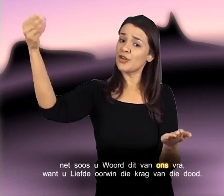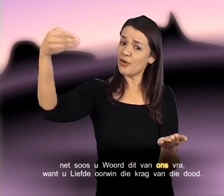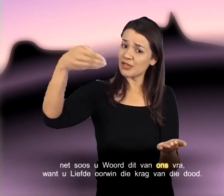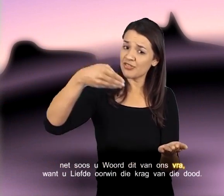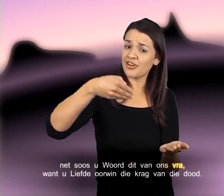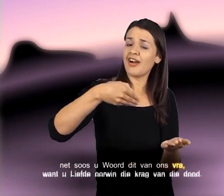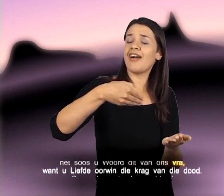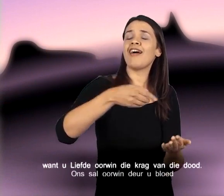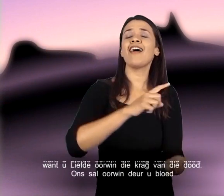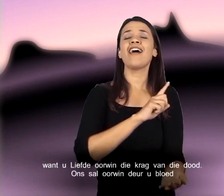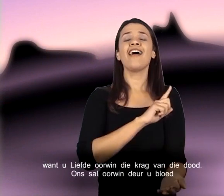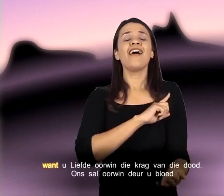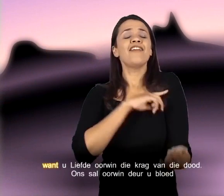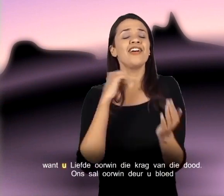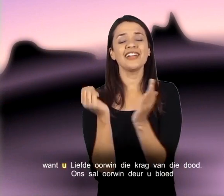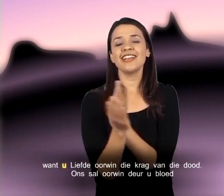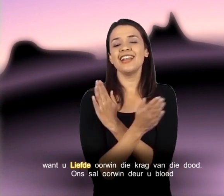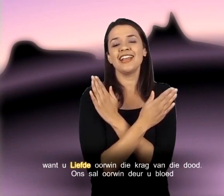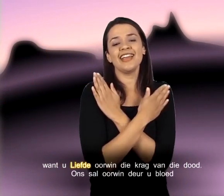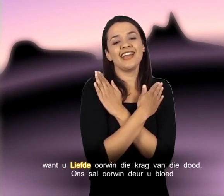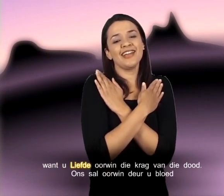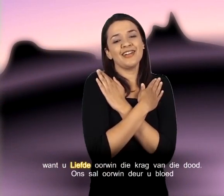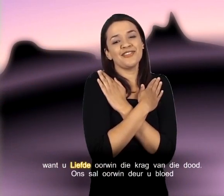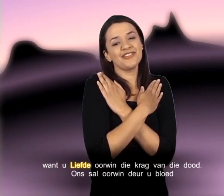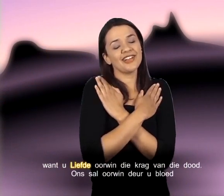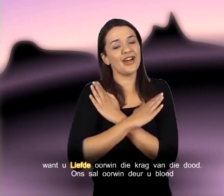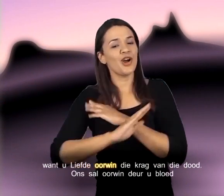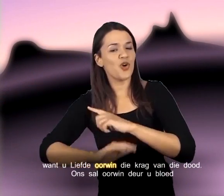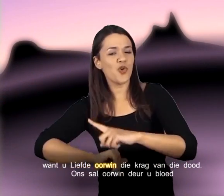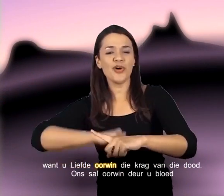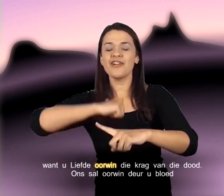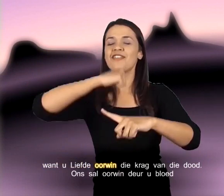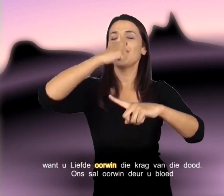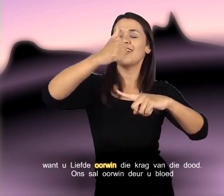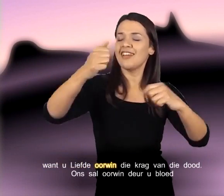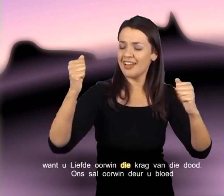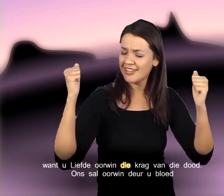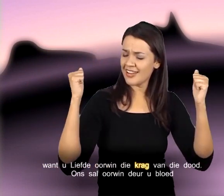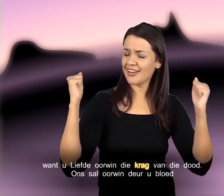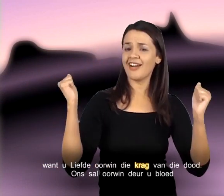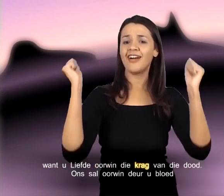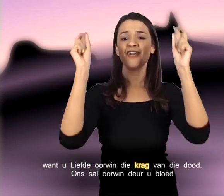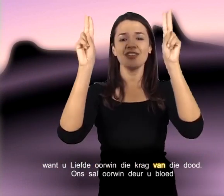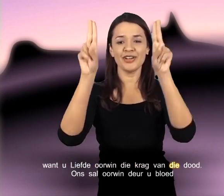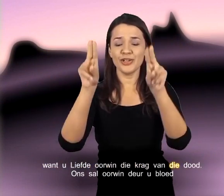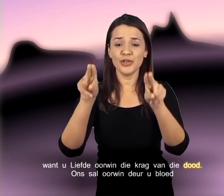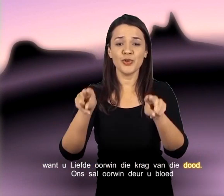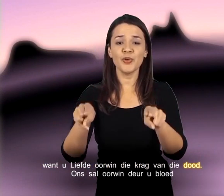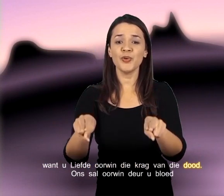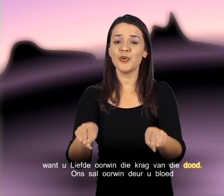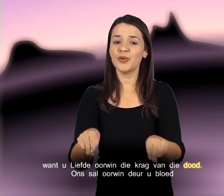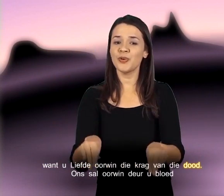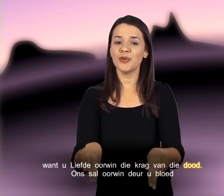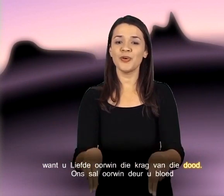van ons vraag Want die liefde Oorwin die kracht van die